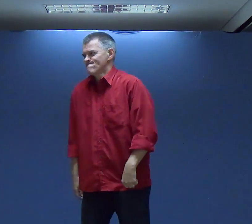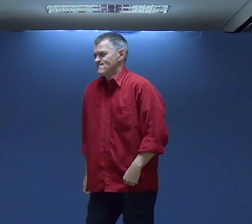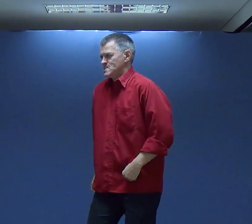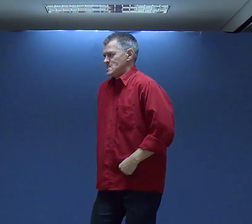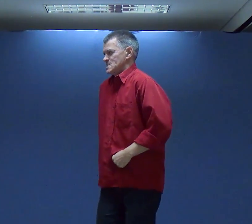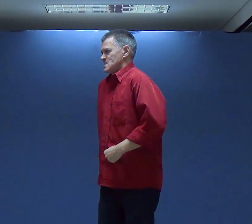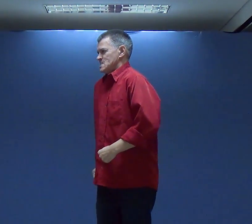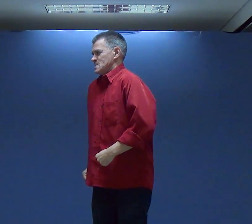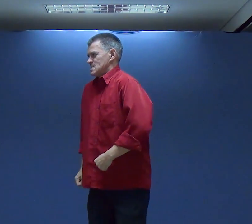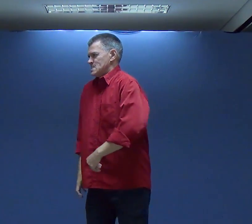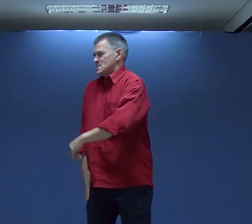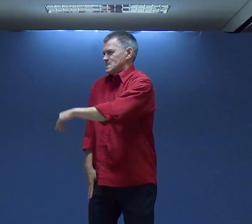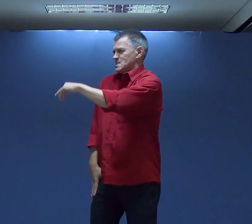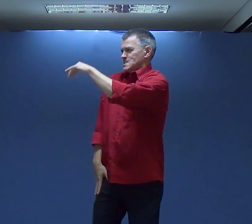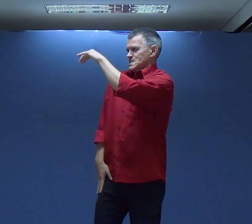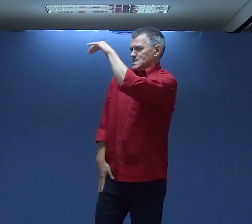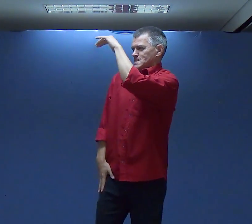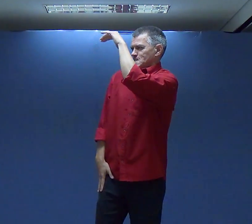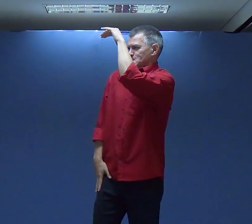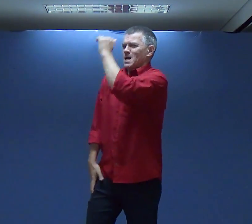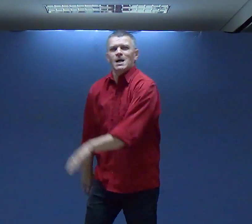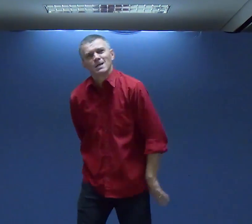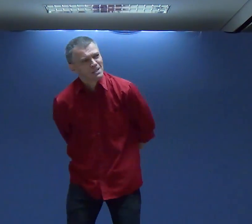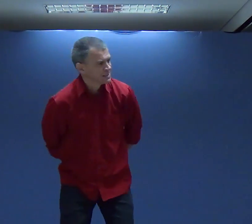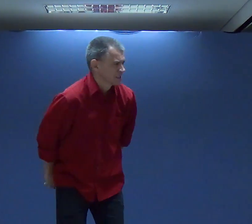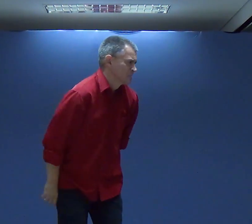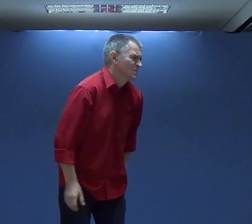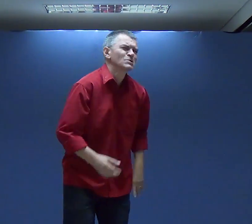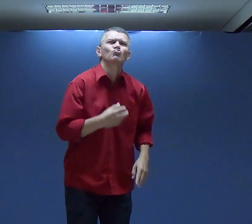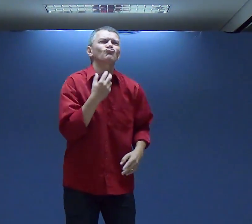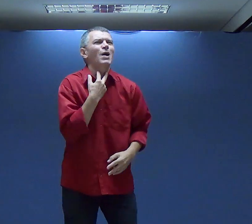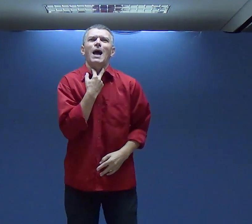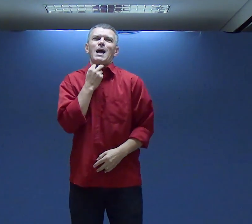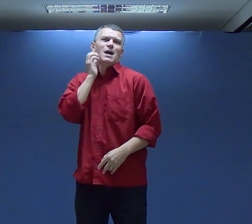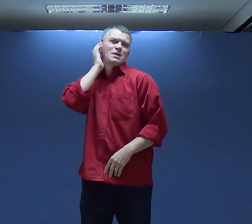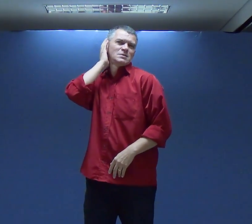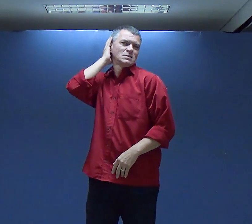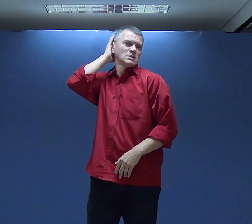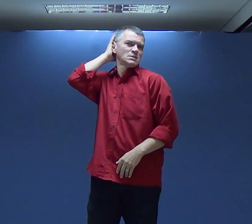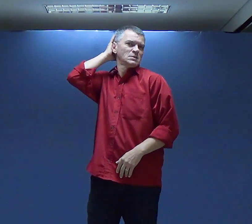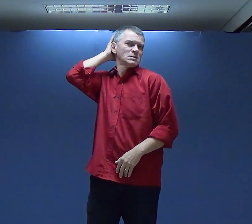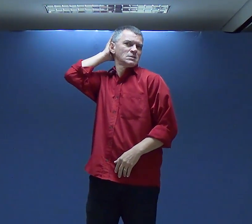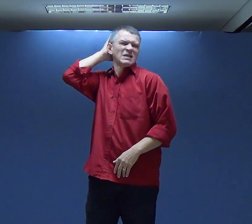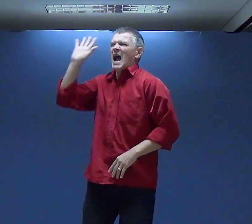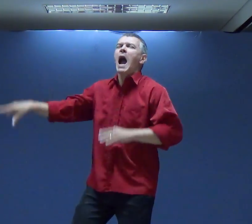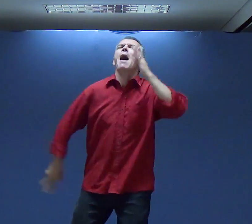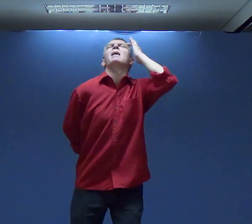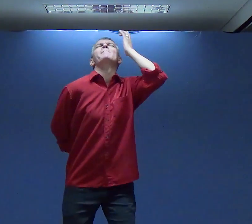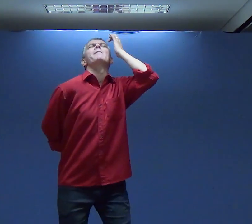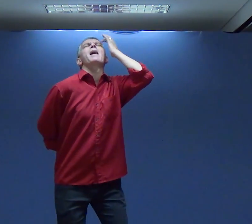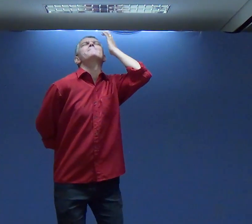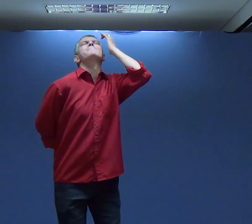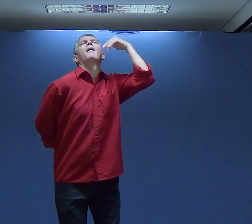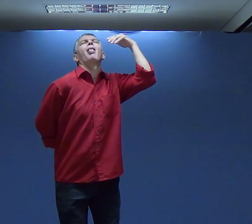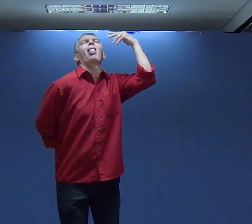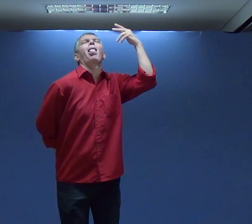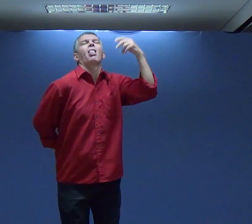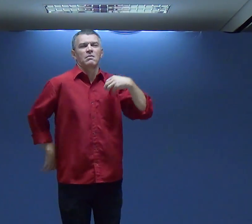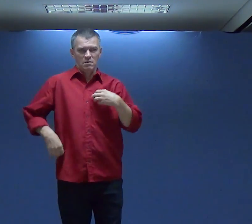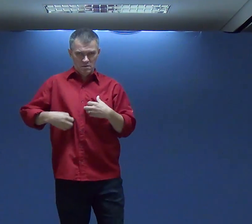pessoa E eu até Digo para Deus Não vou Não vou vou Não tenho coragem Não tem como Deixe o corpo